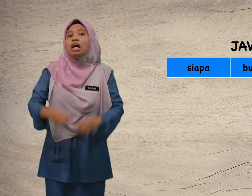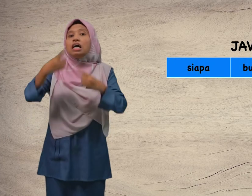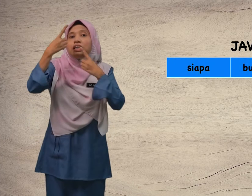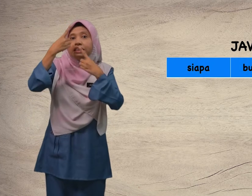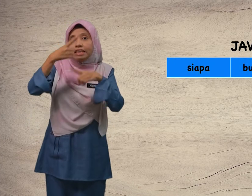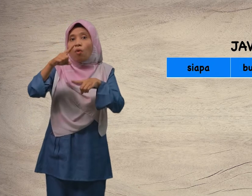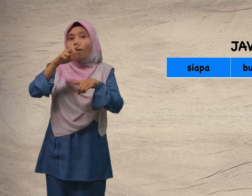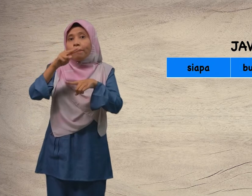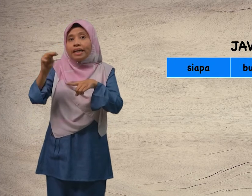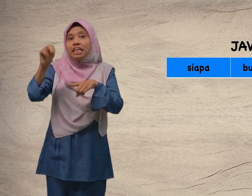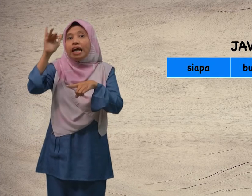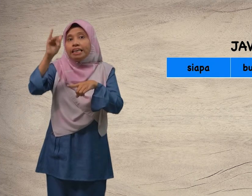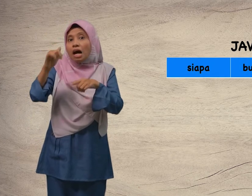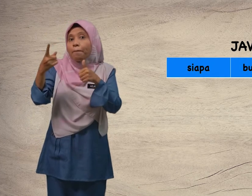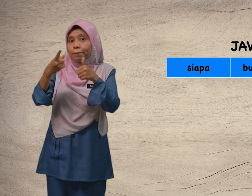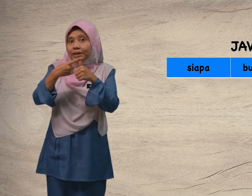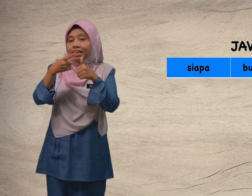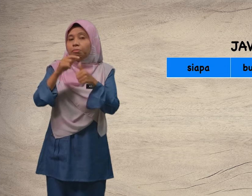Jawapan yang pertama.